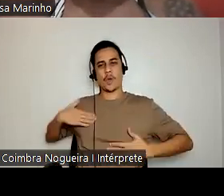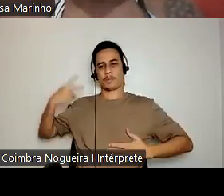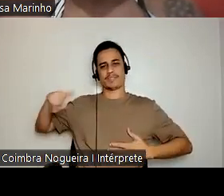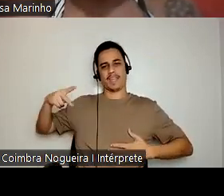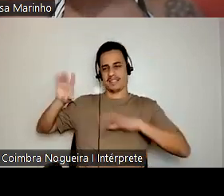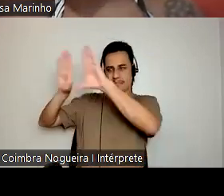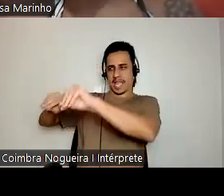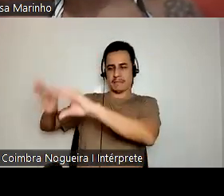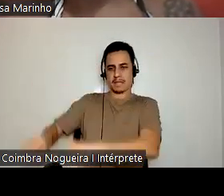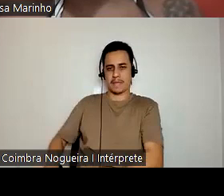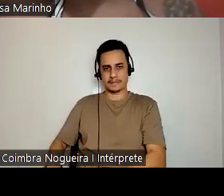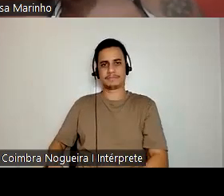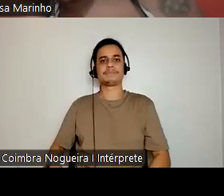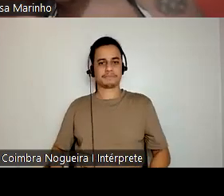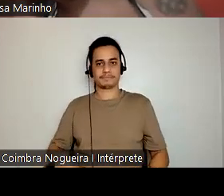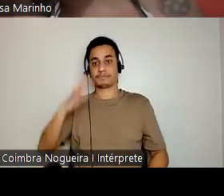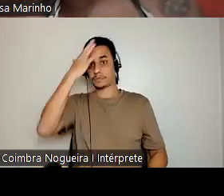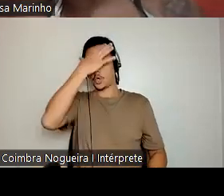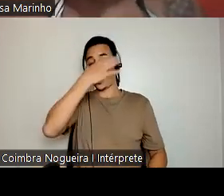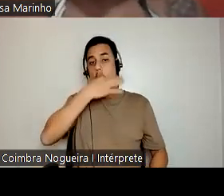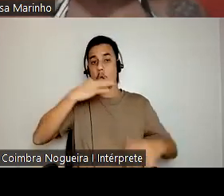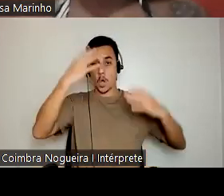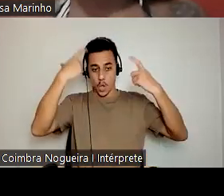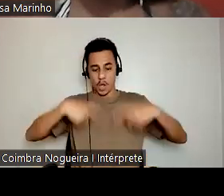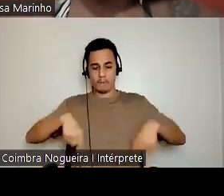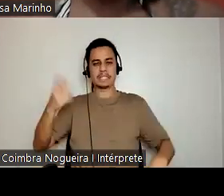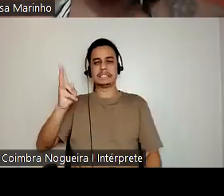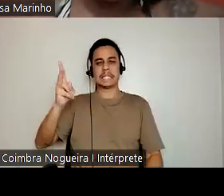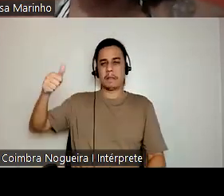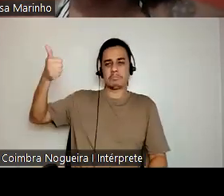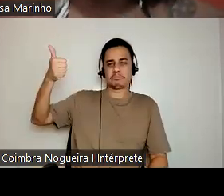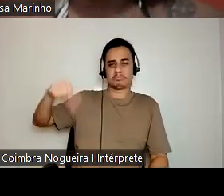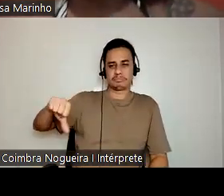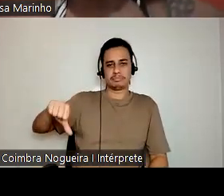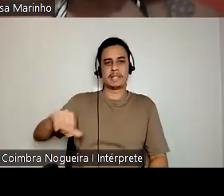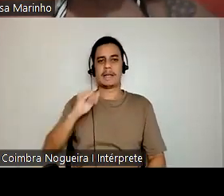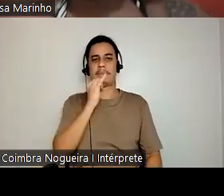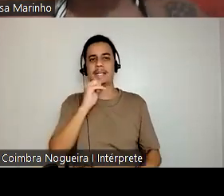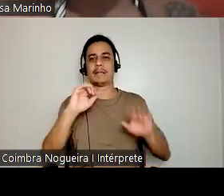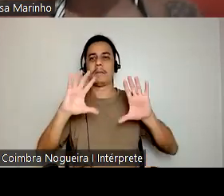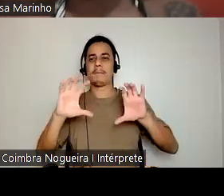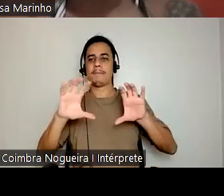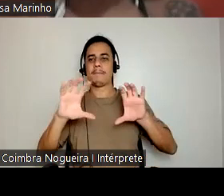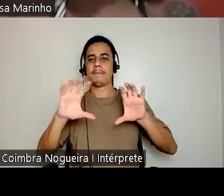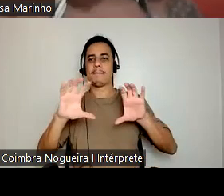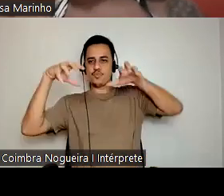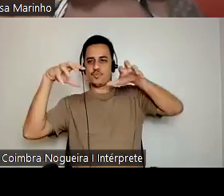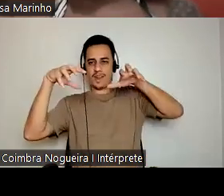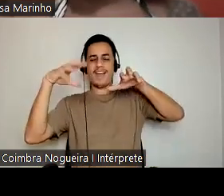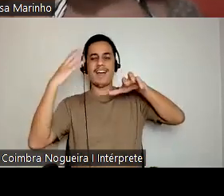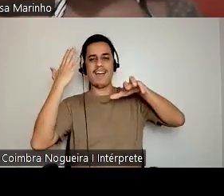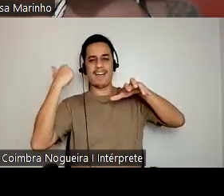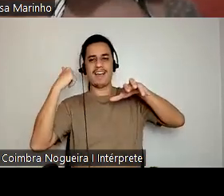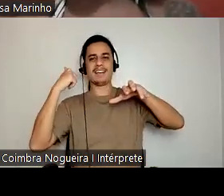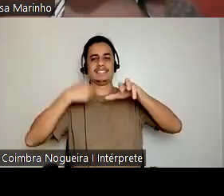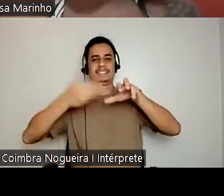sua fisionomia era depreciada. Inclusive, essas nádegas avontajadas, elas eram consideradas, por exemplo, na